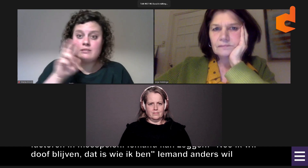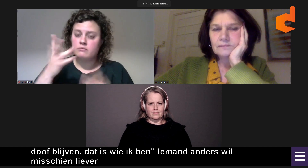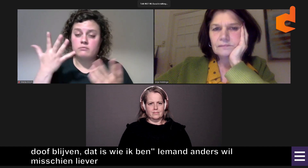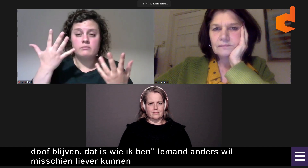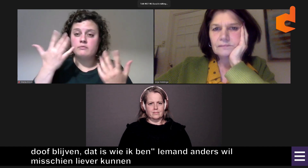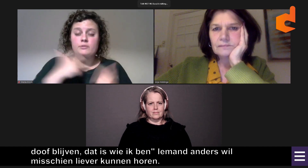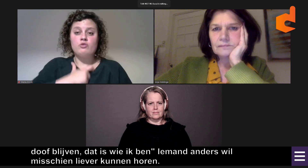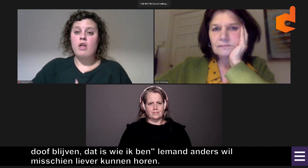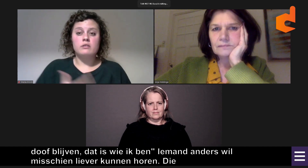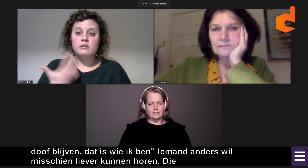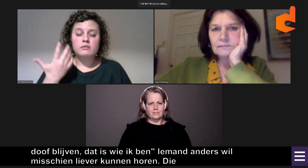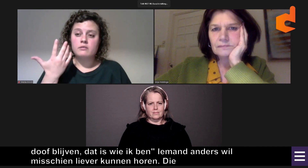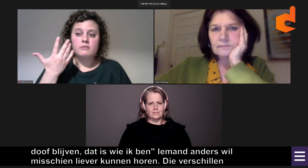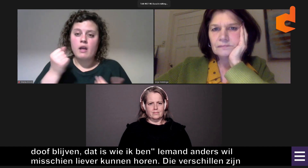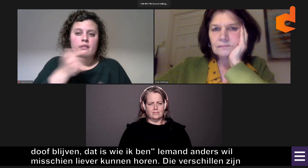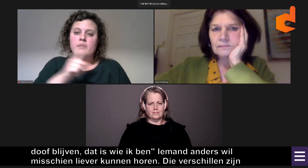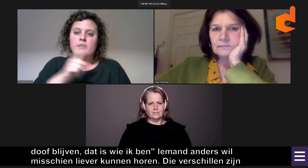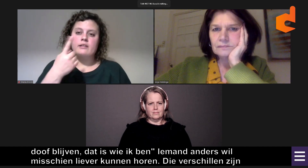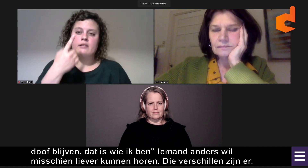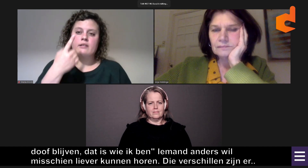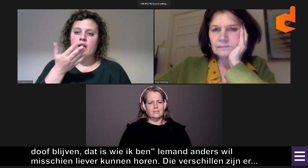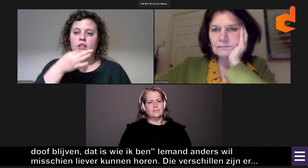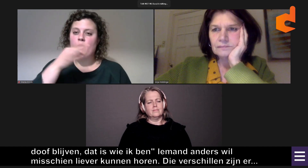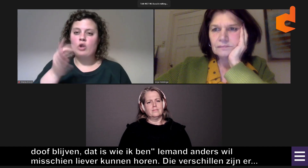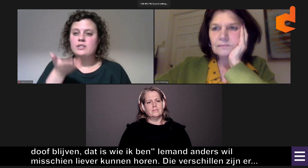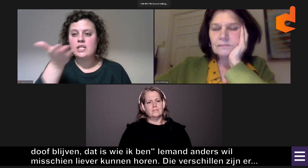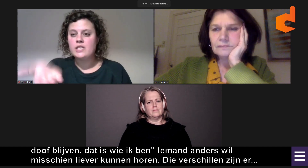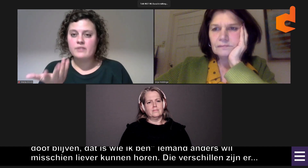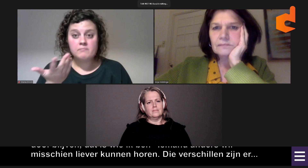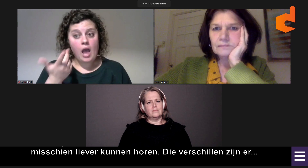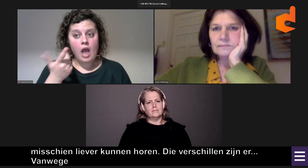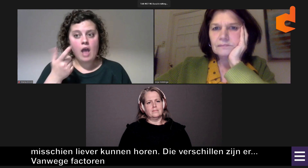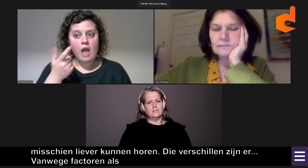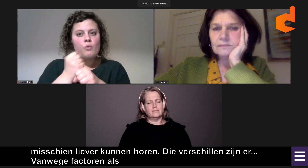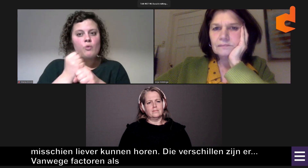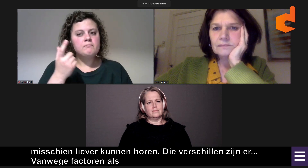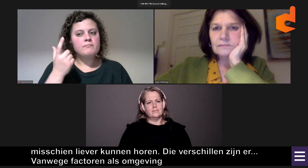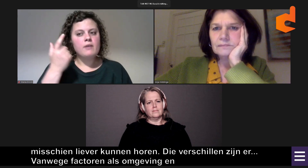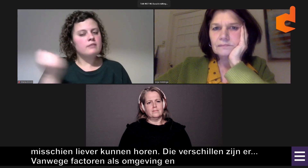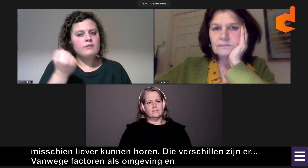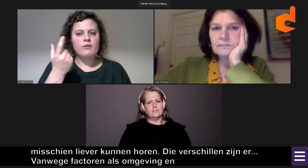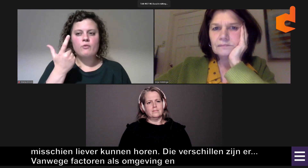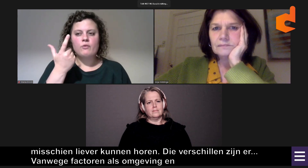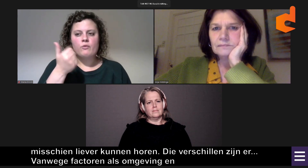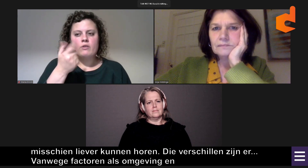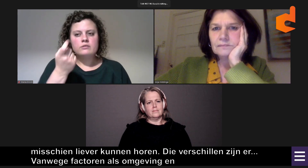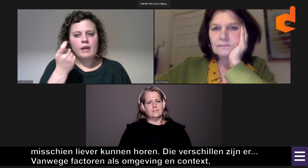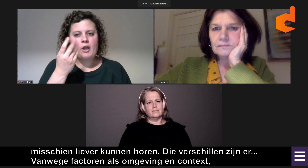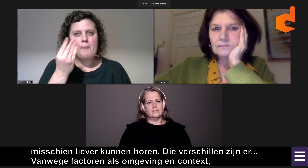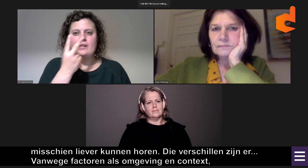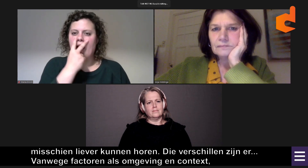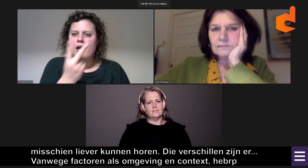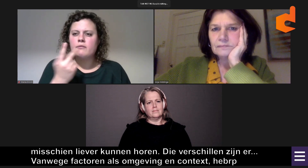er vanwege allerlei factoren zoals je omgeving en de context. Dus daar kan ik geen pasklaar antwoord op geven.